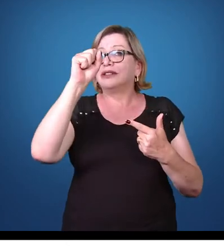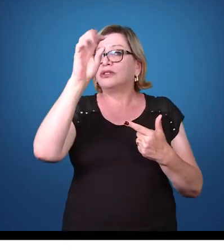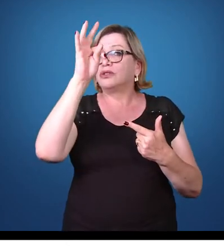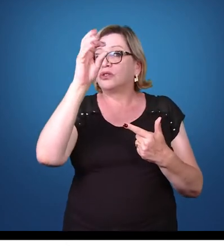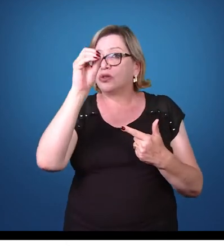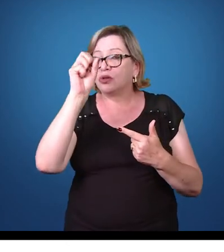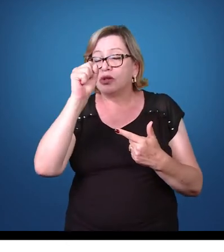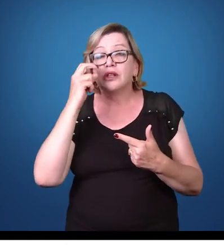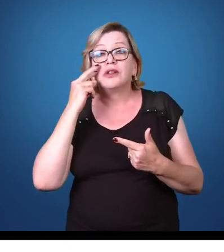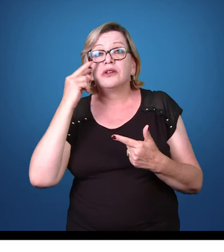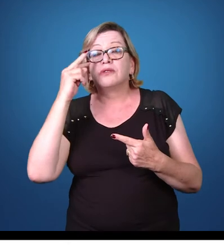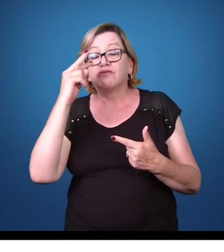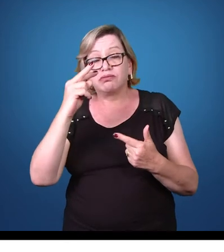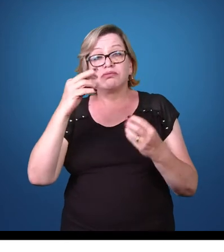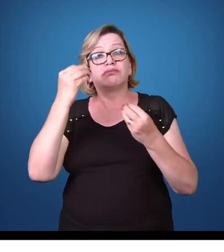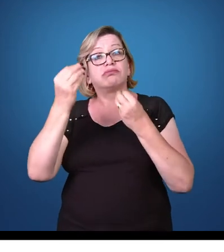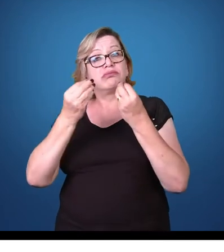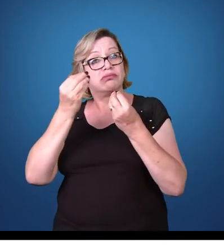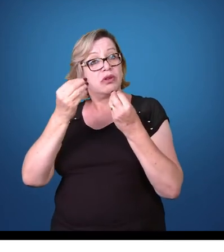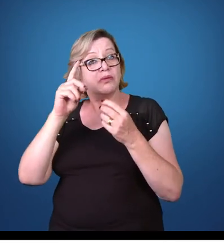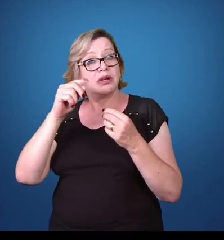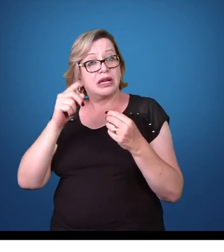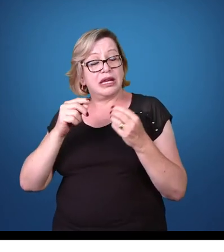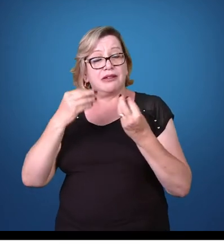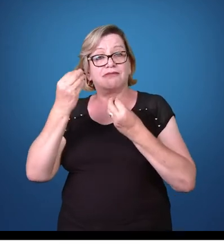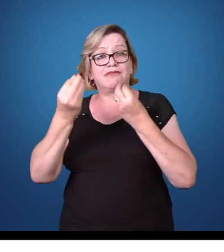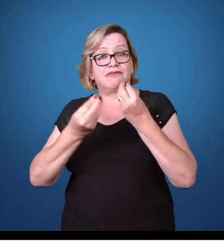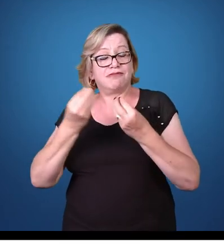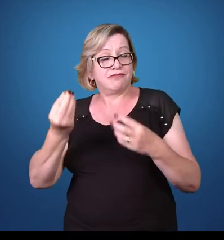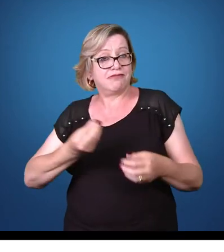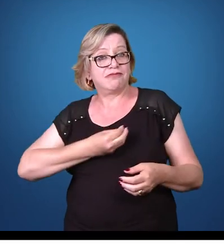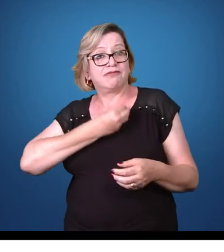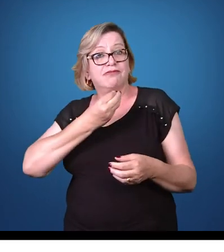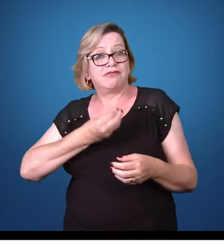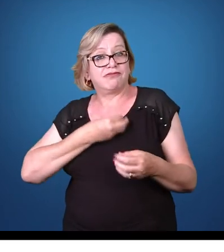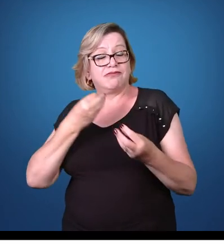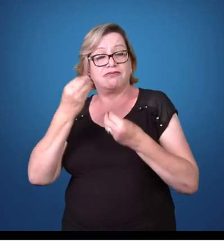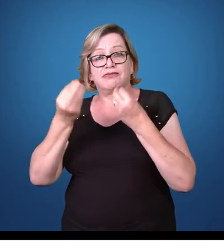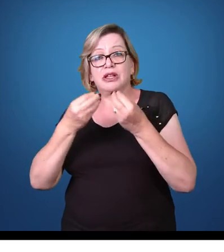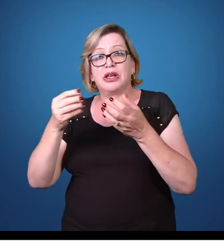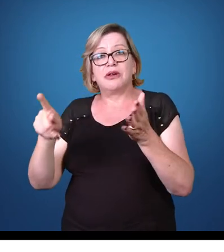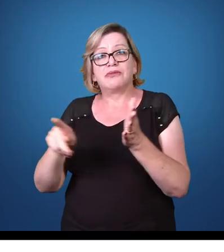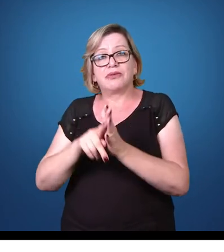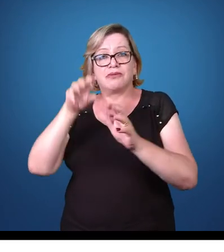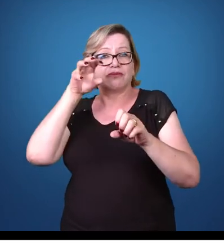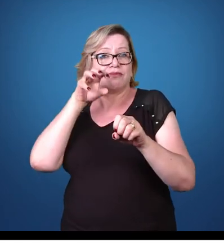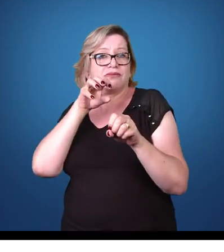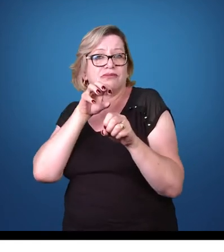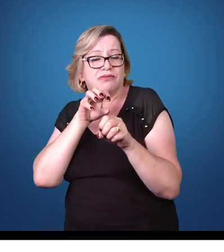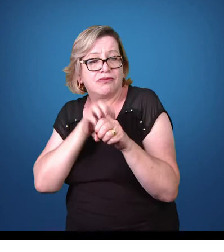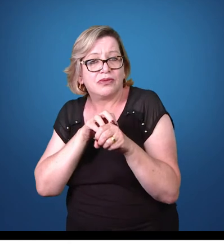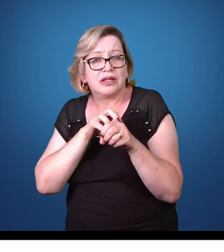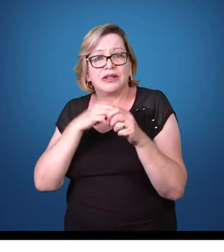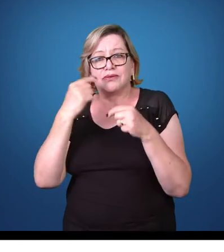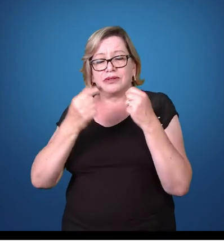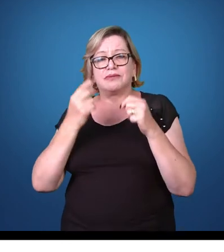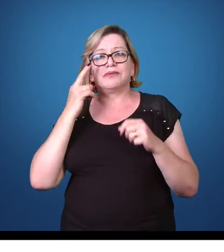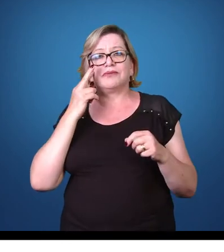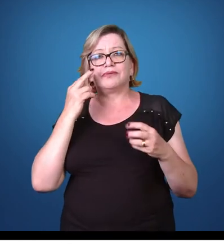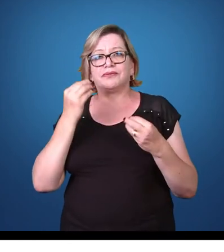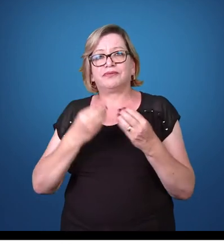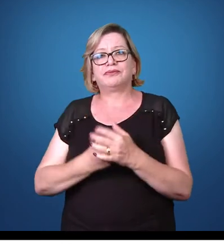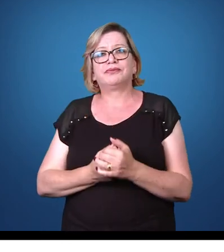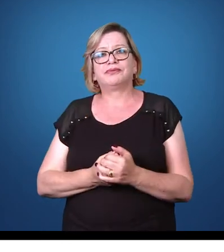dar uma olhada em como que é a morfologia dessas duas estruturas dessa espécie.